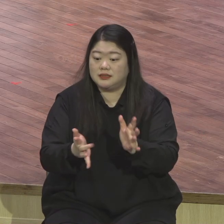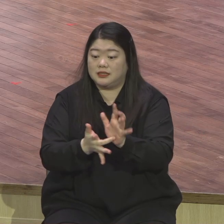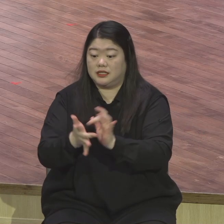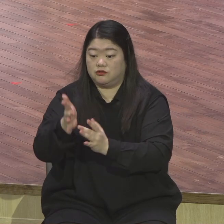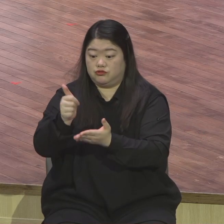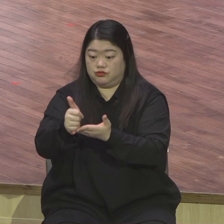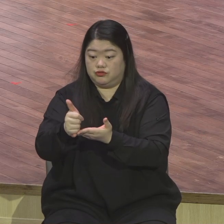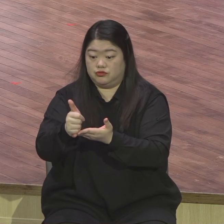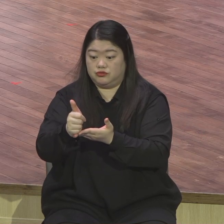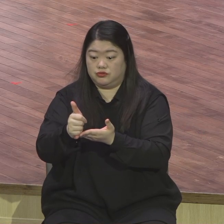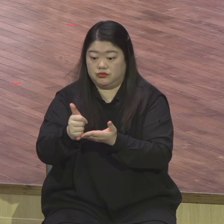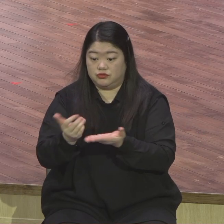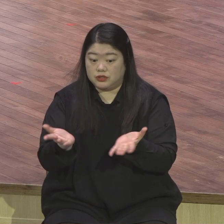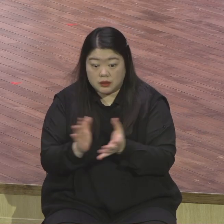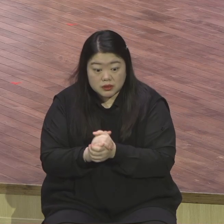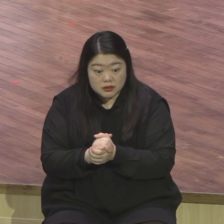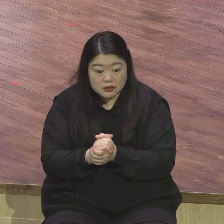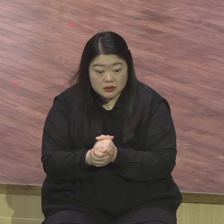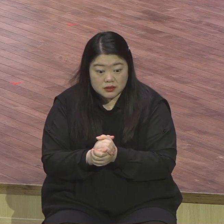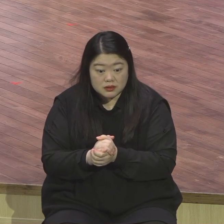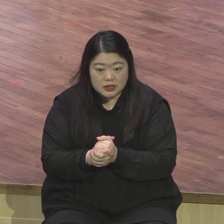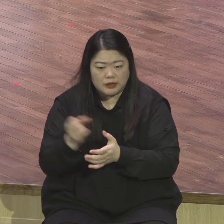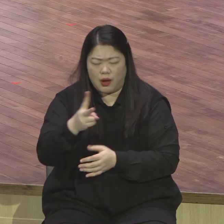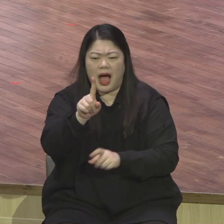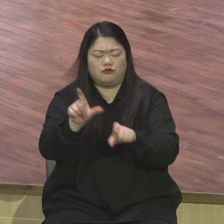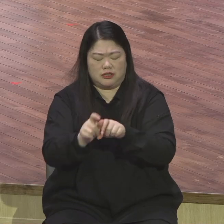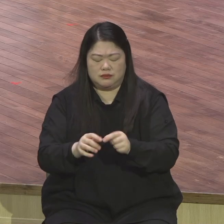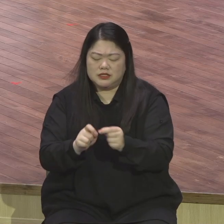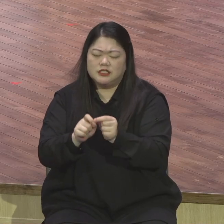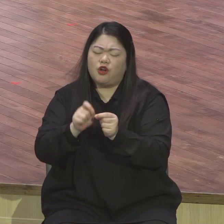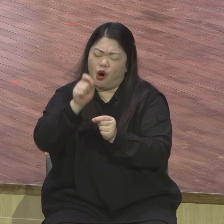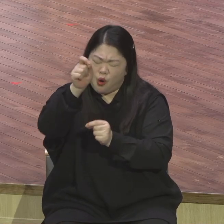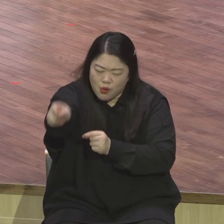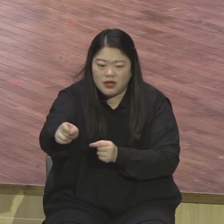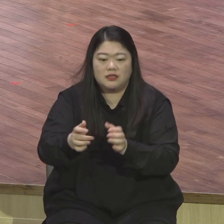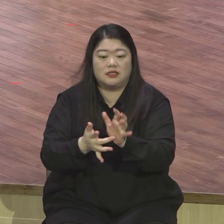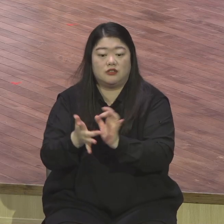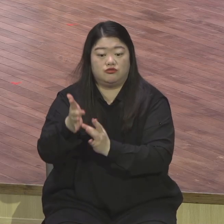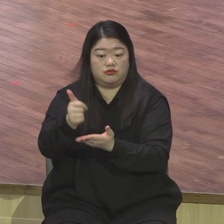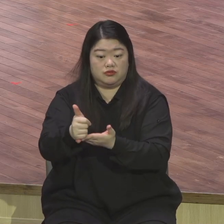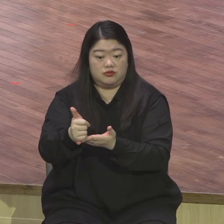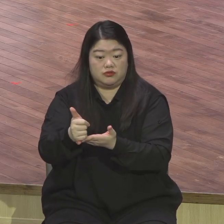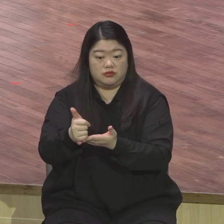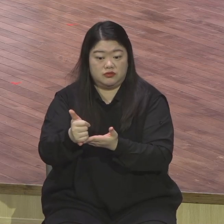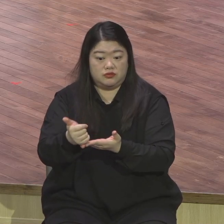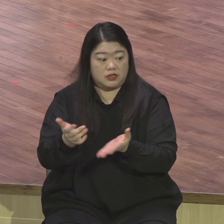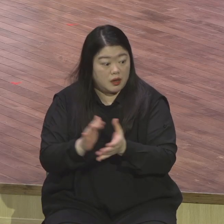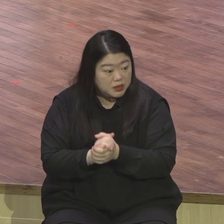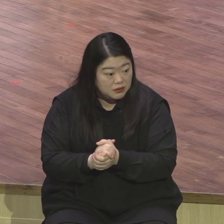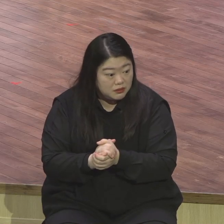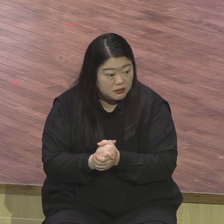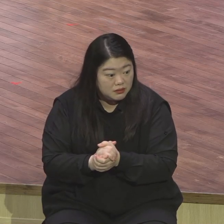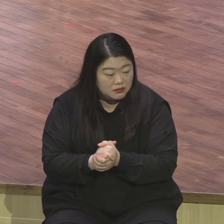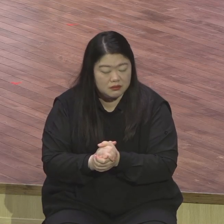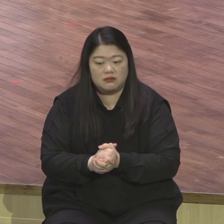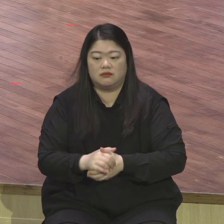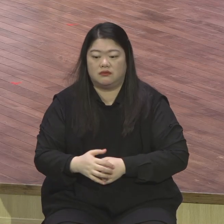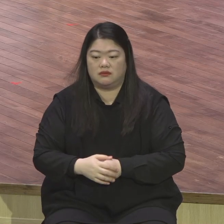영원한 예수 그게 돼야 돼요 오직 예수 그게 돼야 됩니다 이것밖에